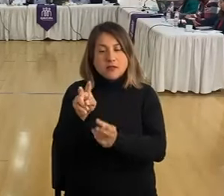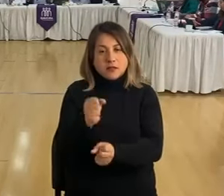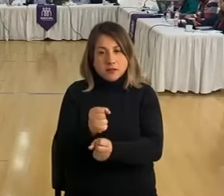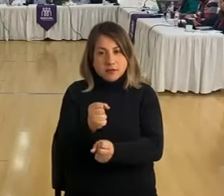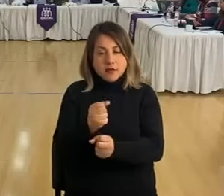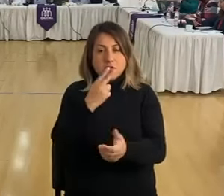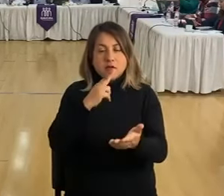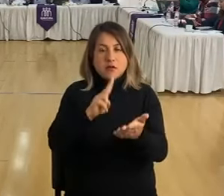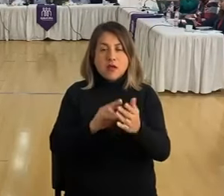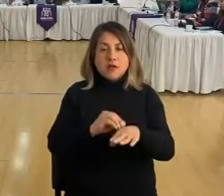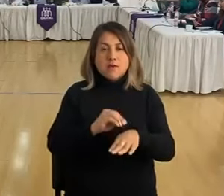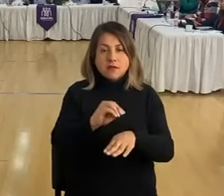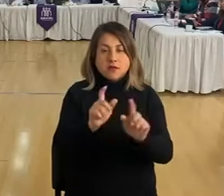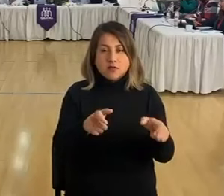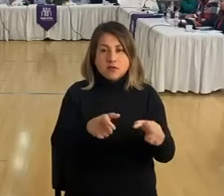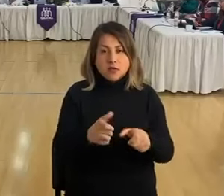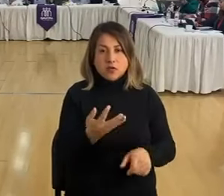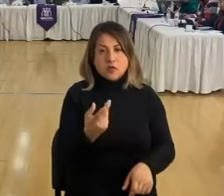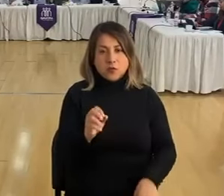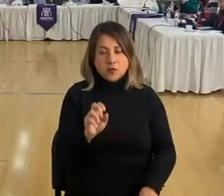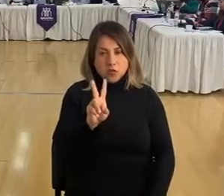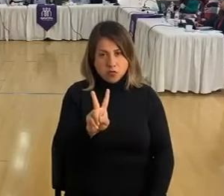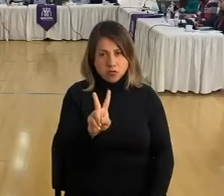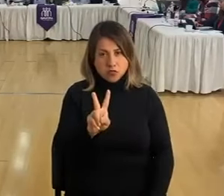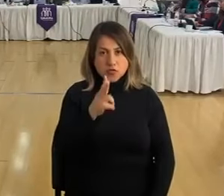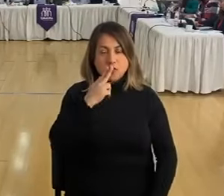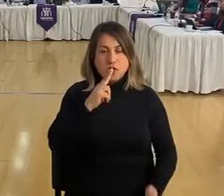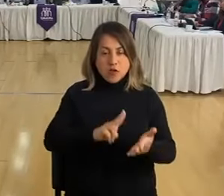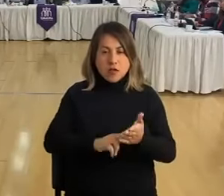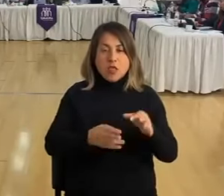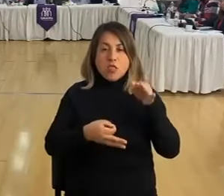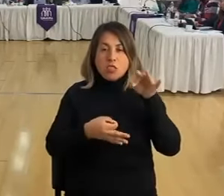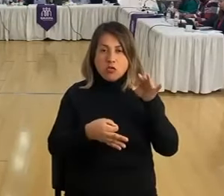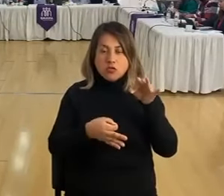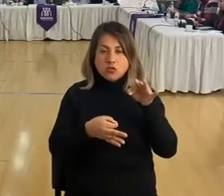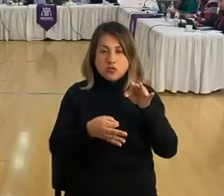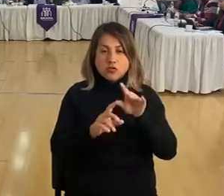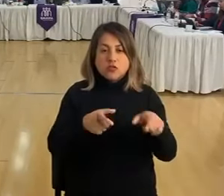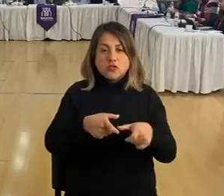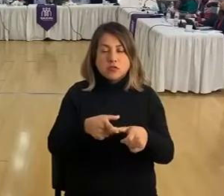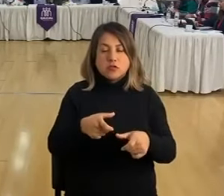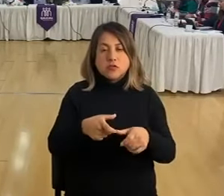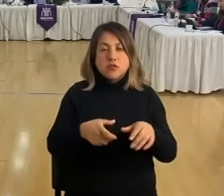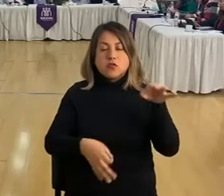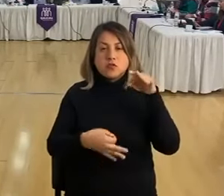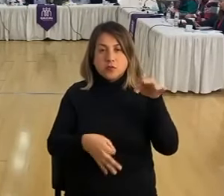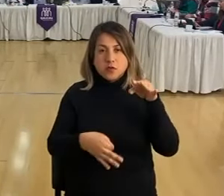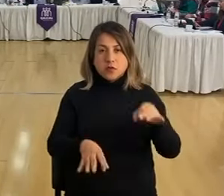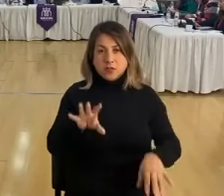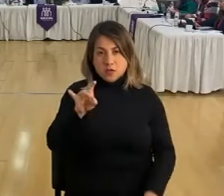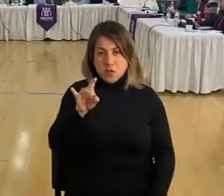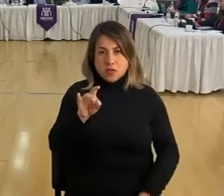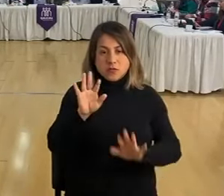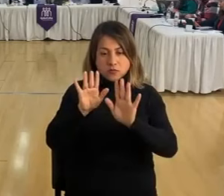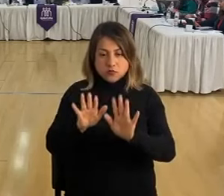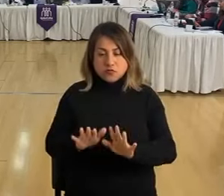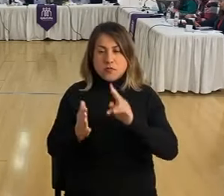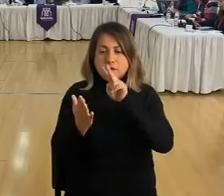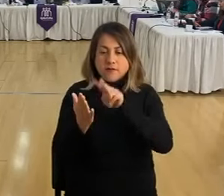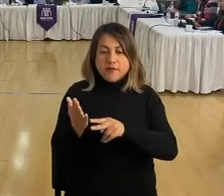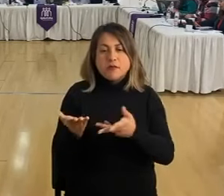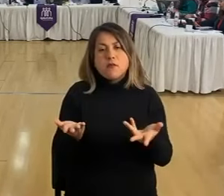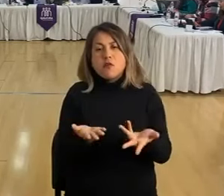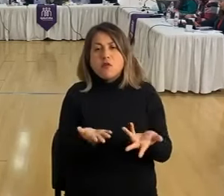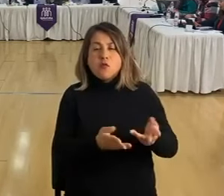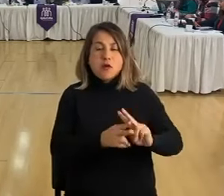Lo oficie en el consejo número dos, oficio número dos y el oficio número cincuenta para que veamos cómo